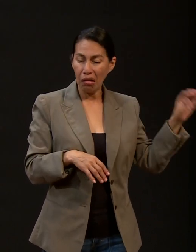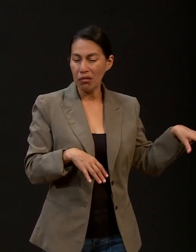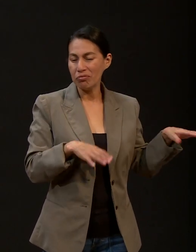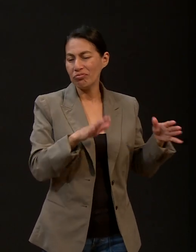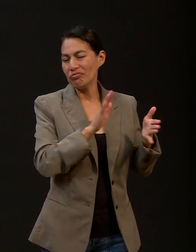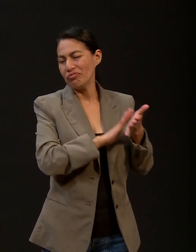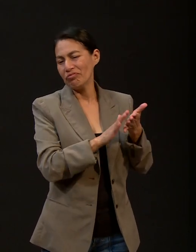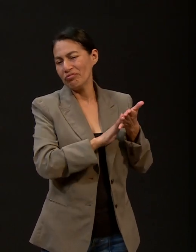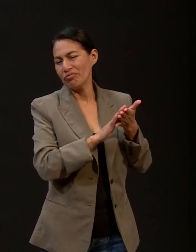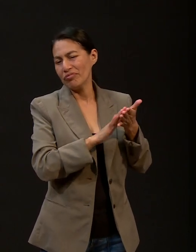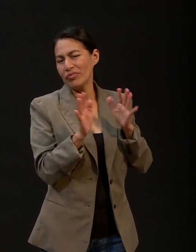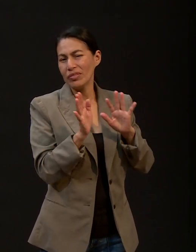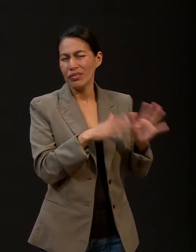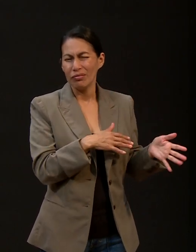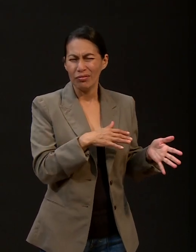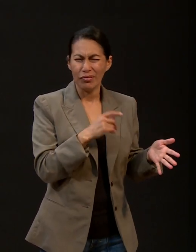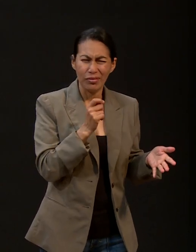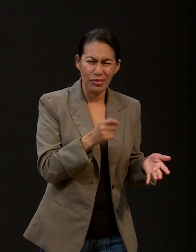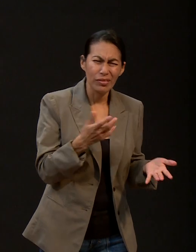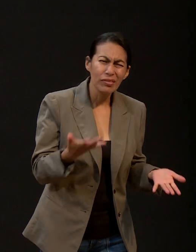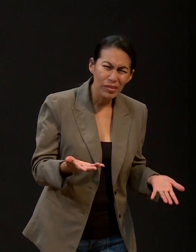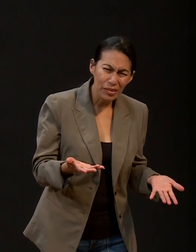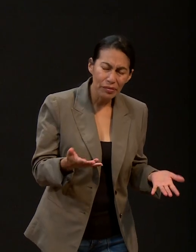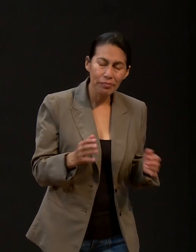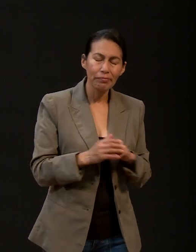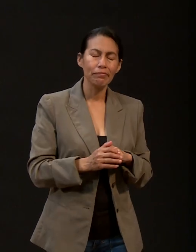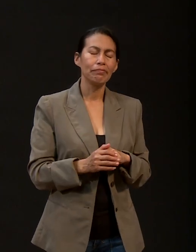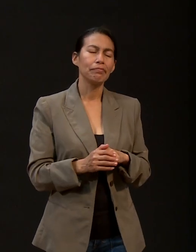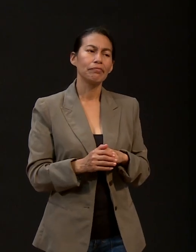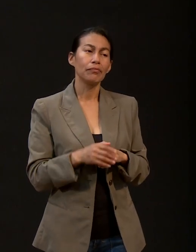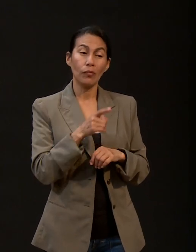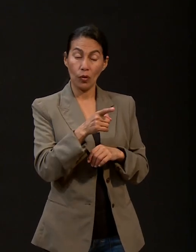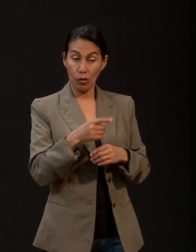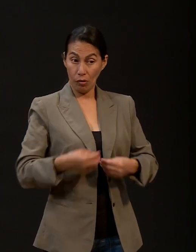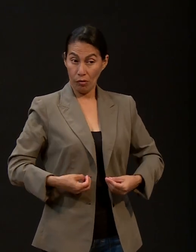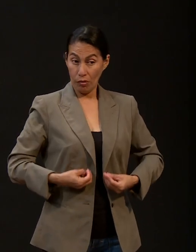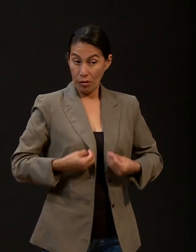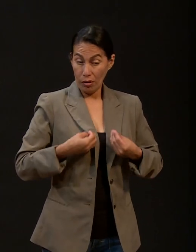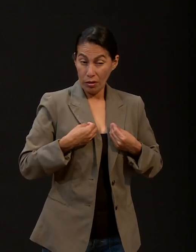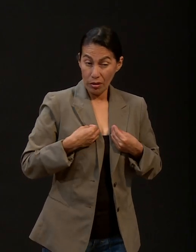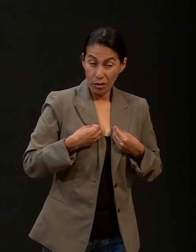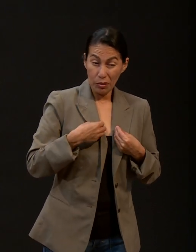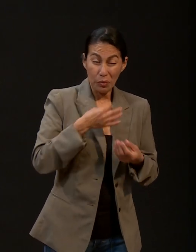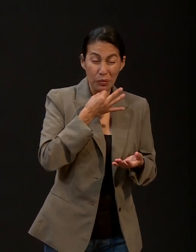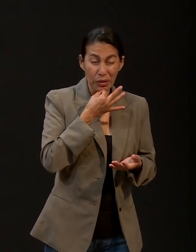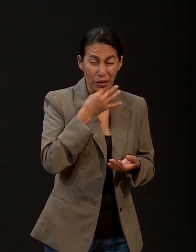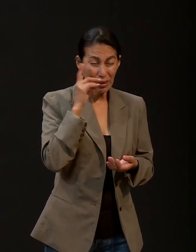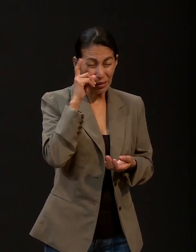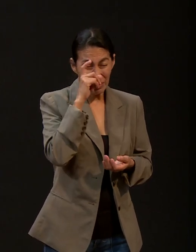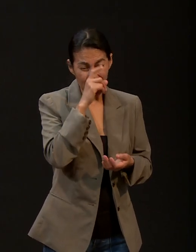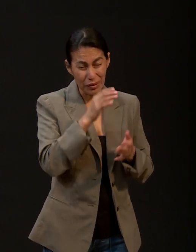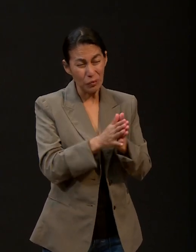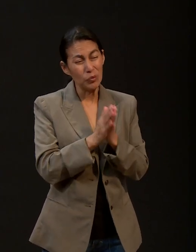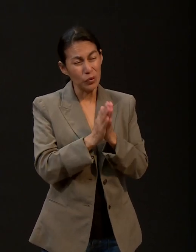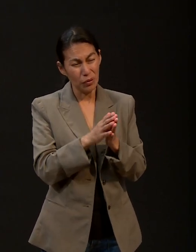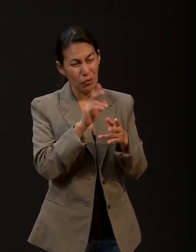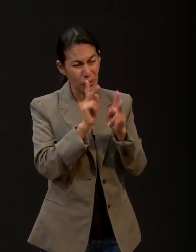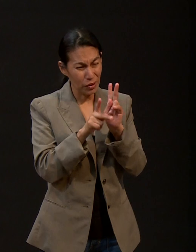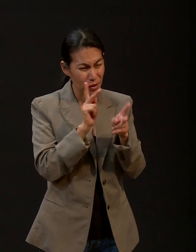fue una situación dolorosa que has pasado. Cuéntanos algo de